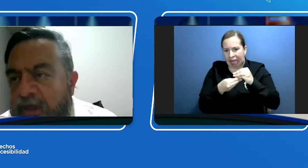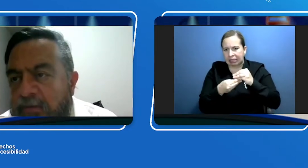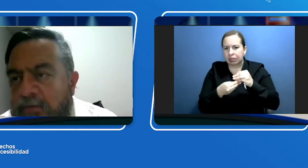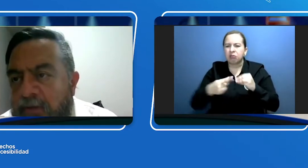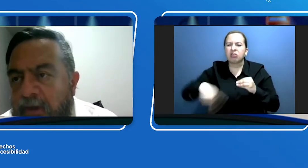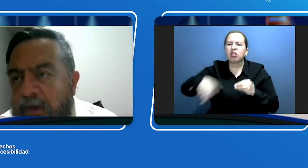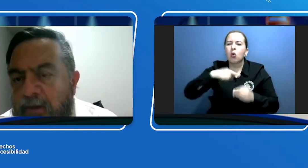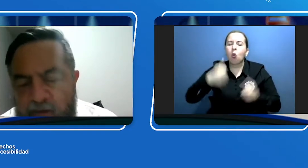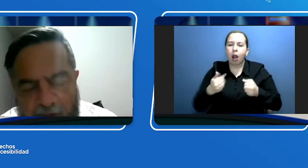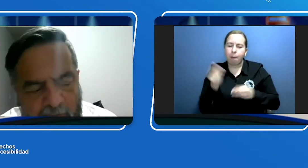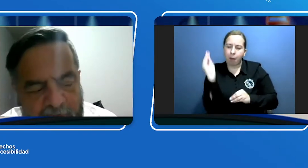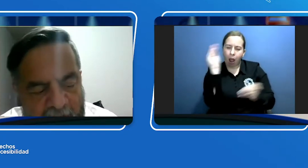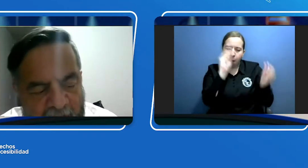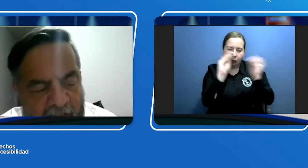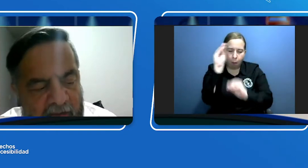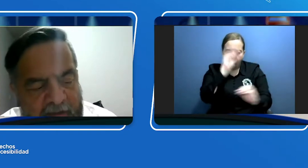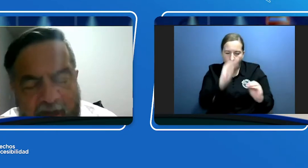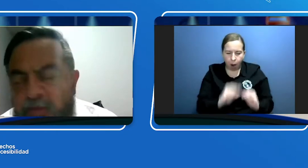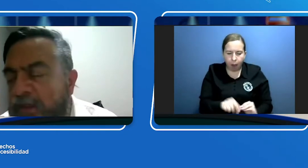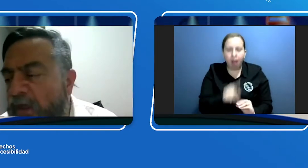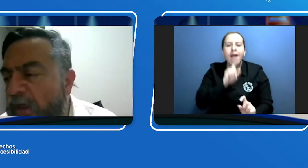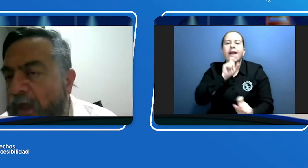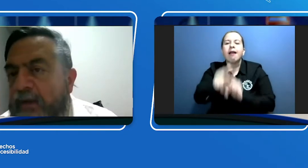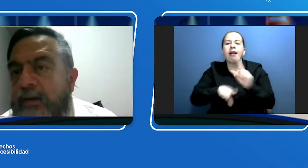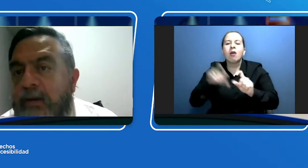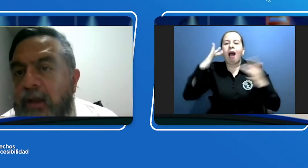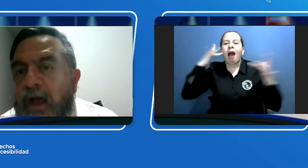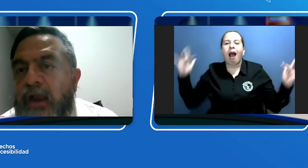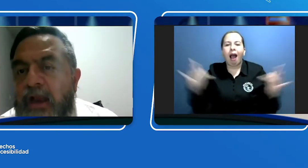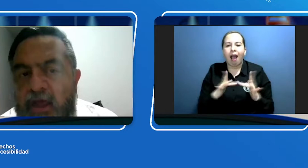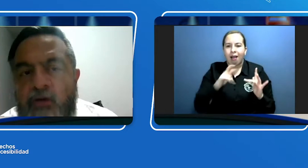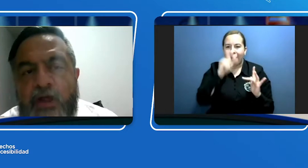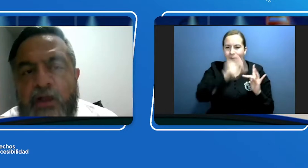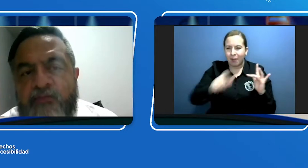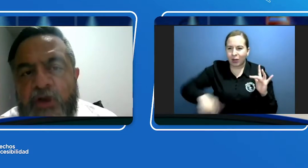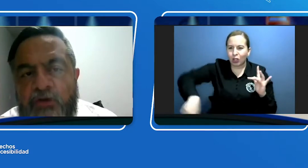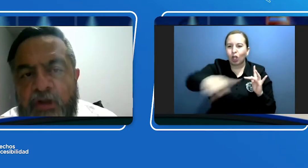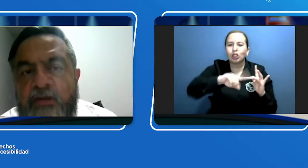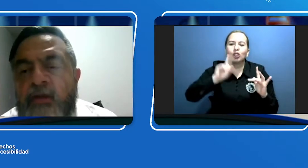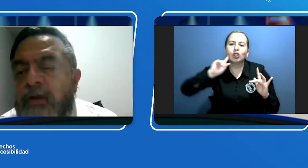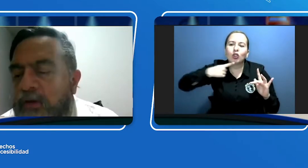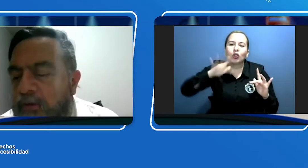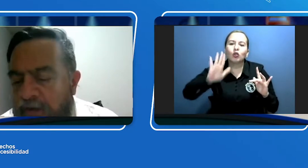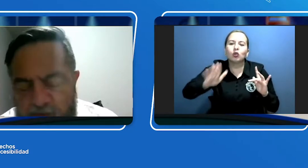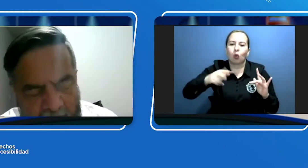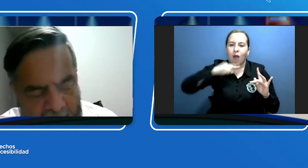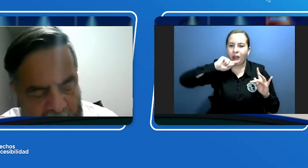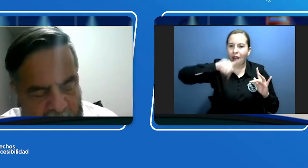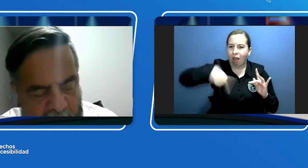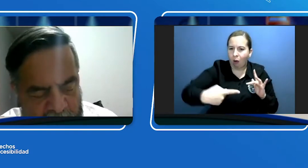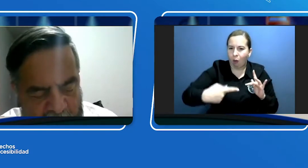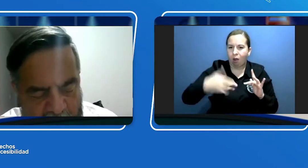ajustada realmente a la lengua de las personas con las que nos queremos.